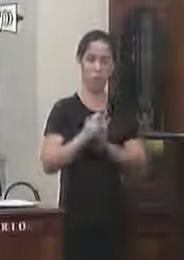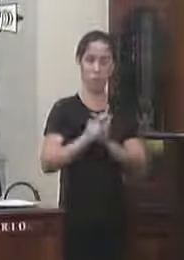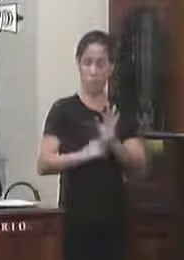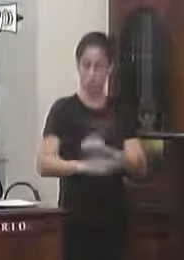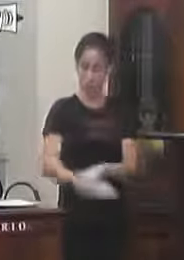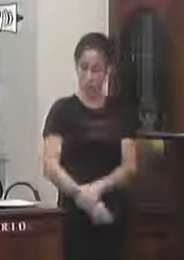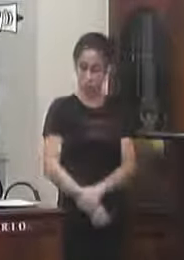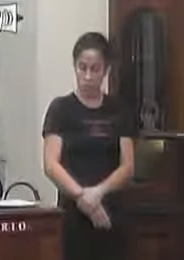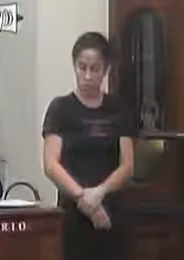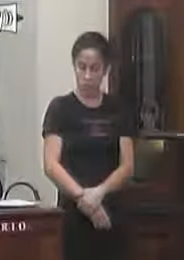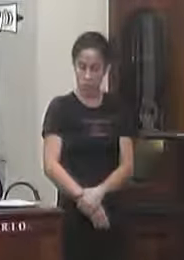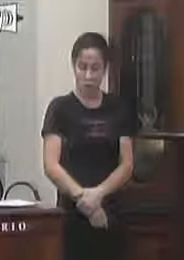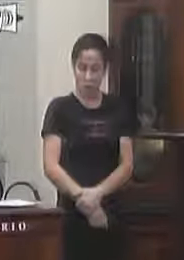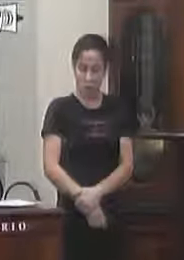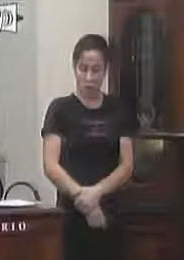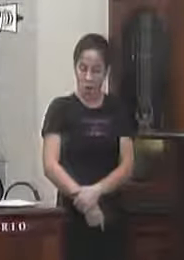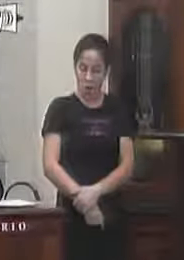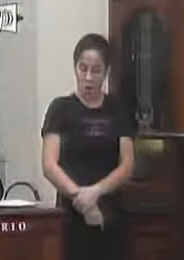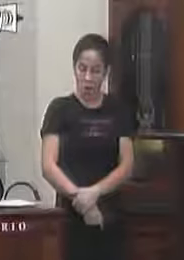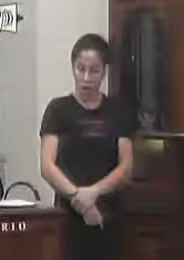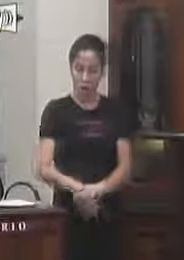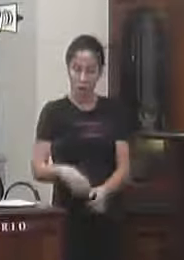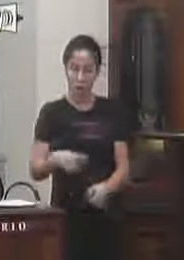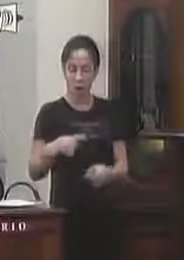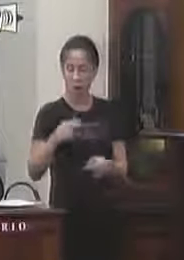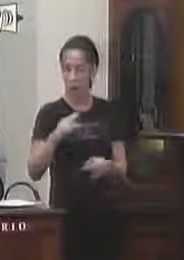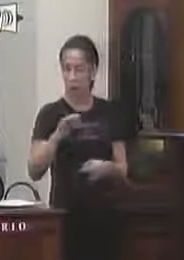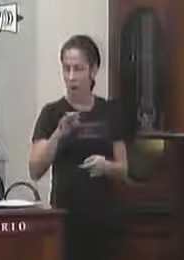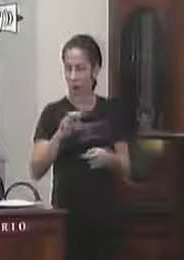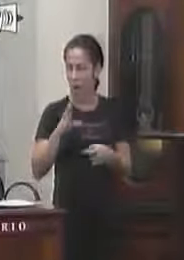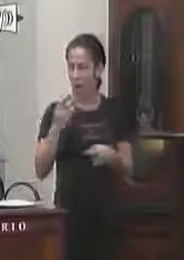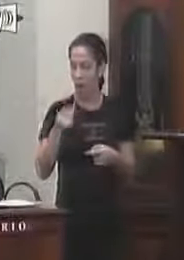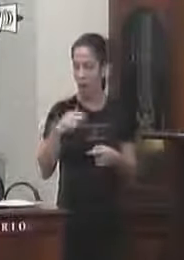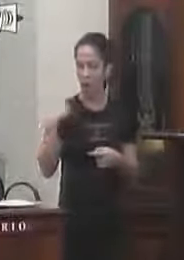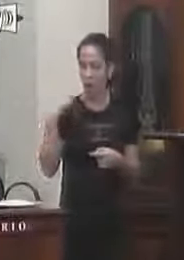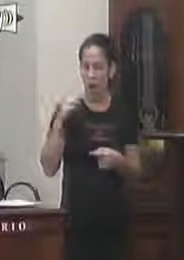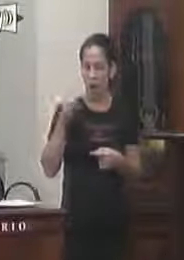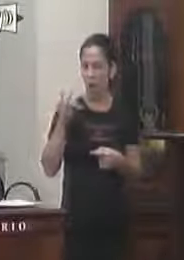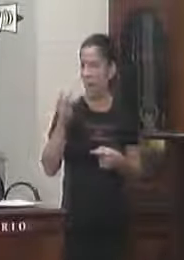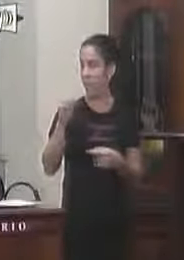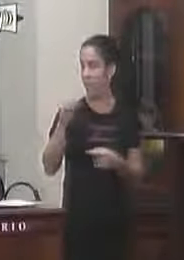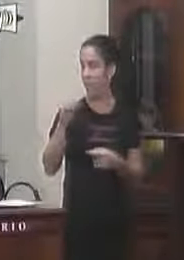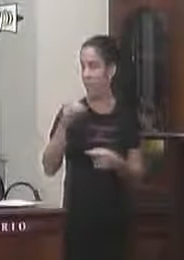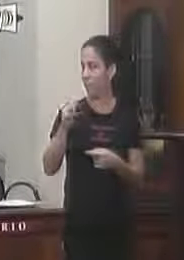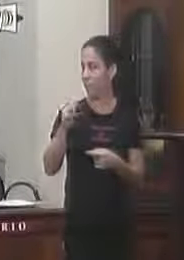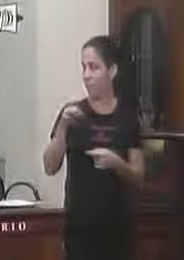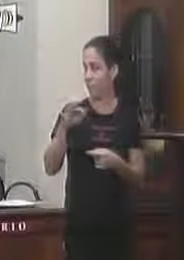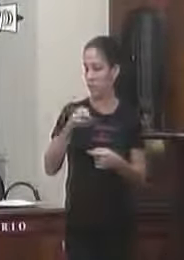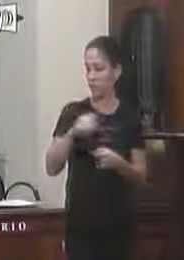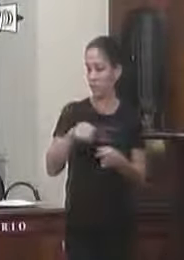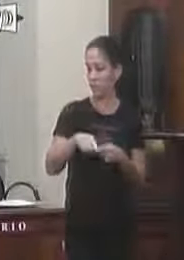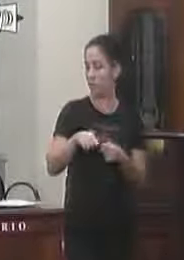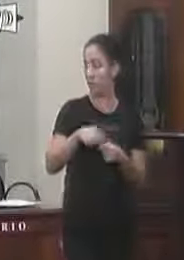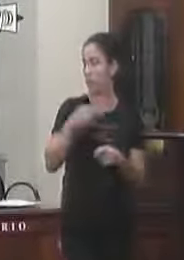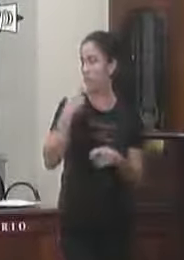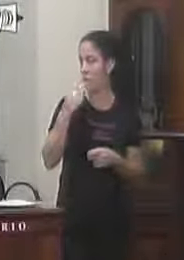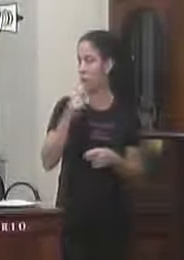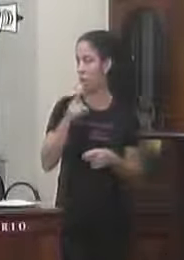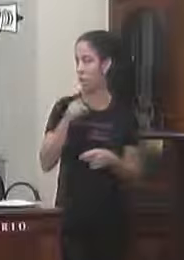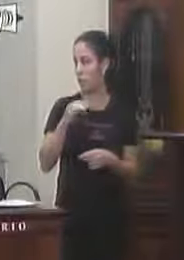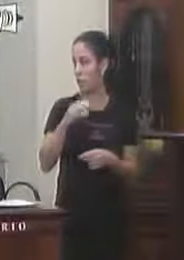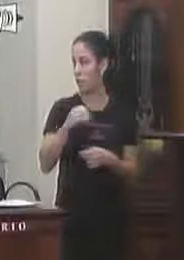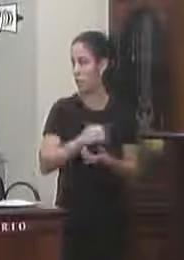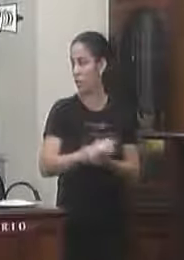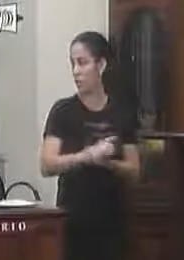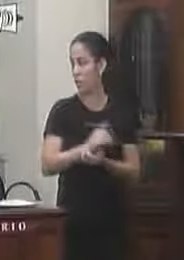justiça a redação veto total do vereador Fábio Antônio que diz sobre o tombamento do poço d'água existente no